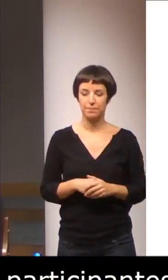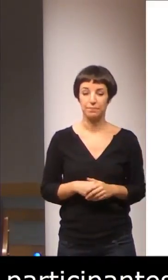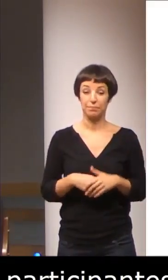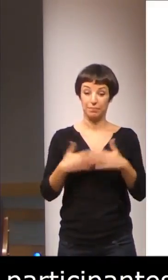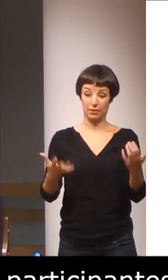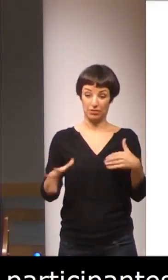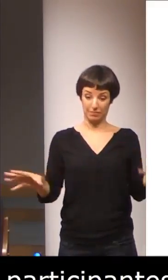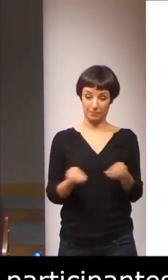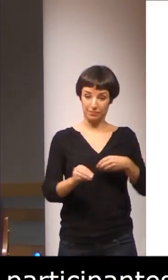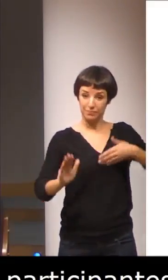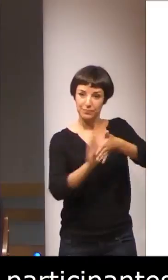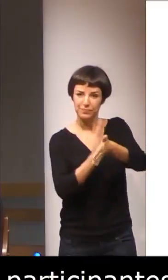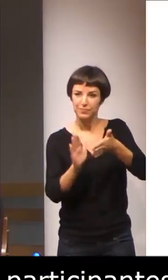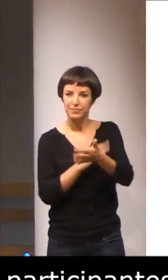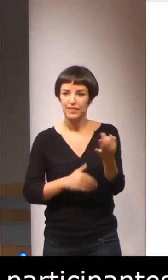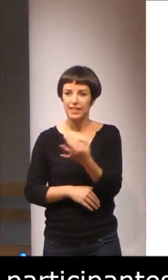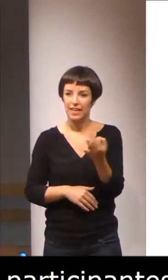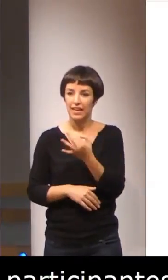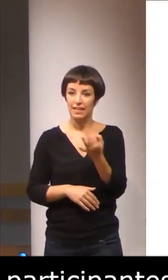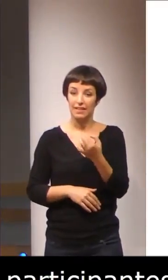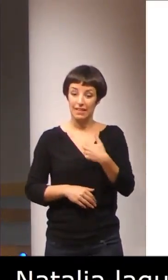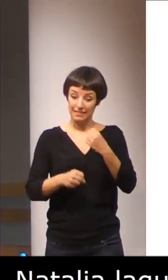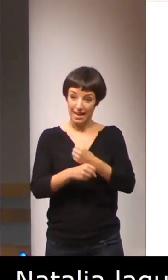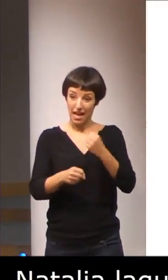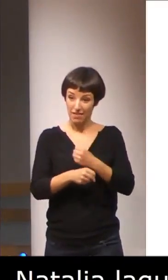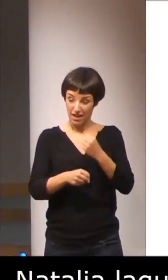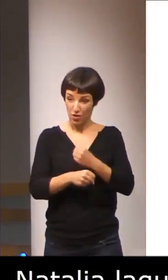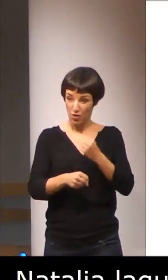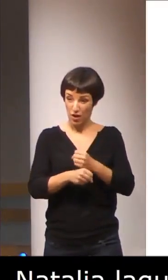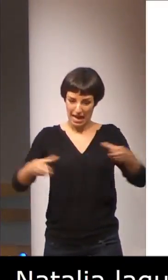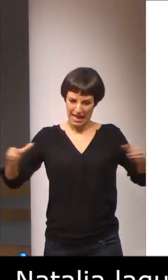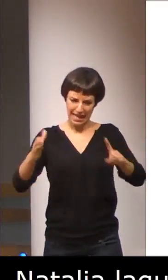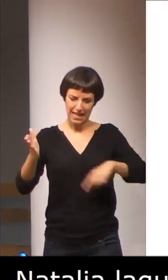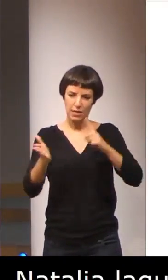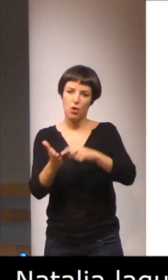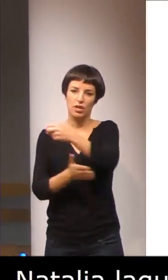expondré será el resultado del trabajo de todo este equipo.